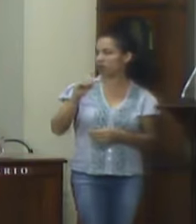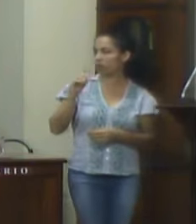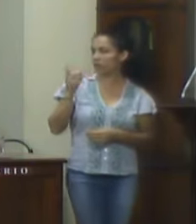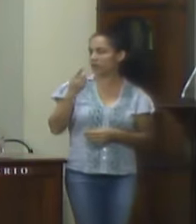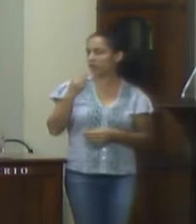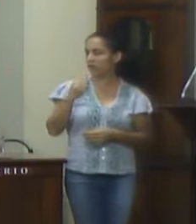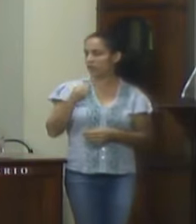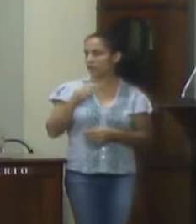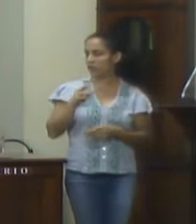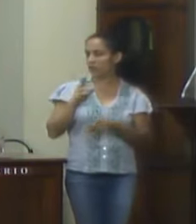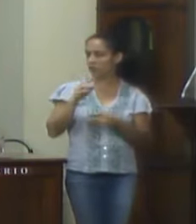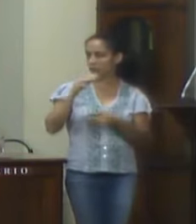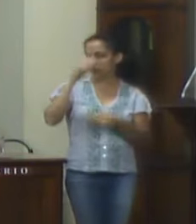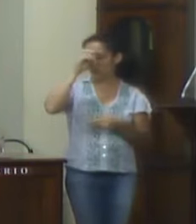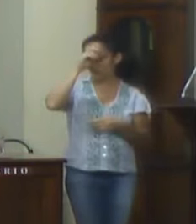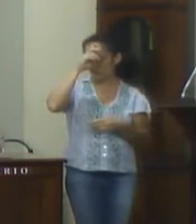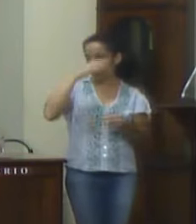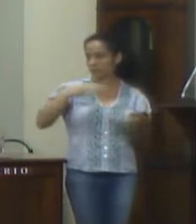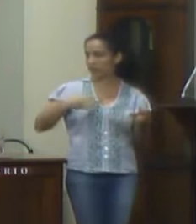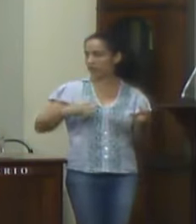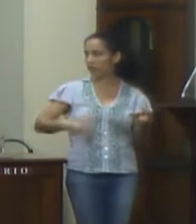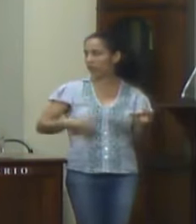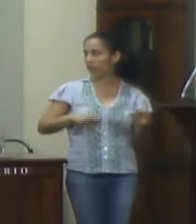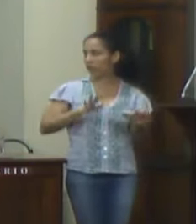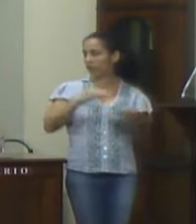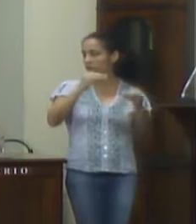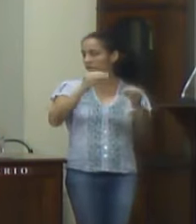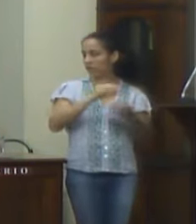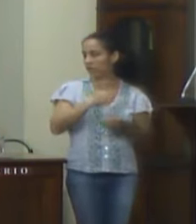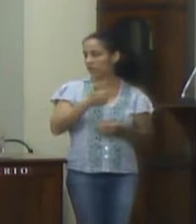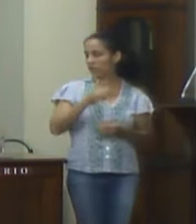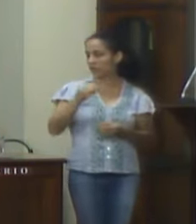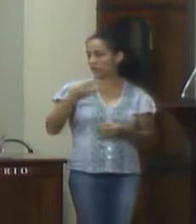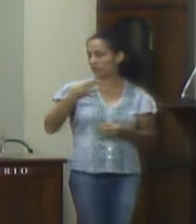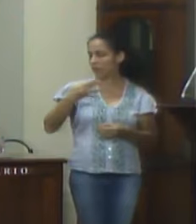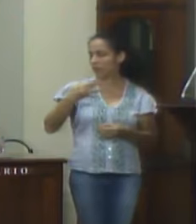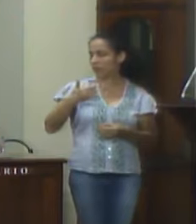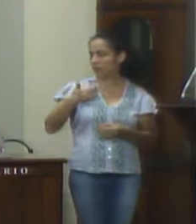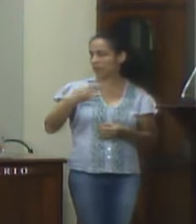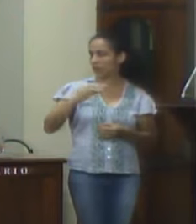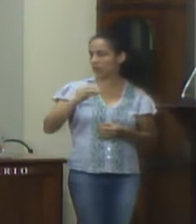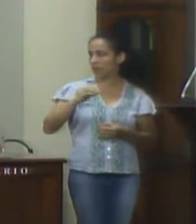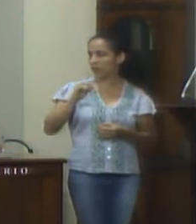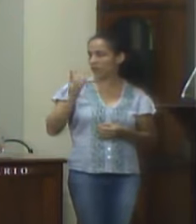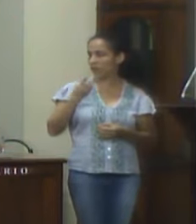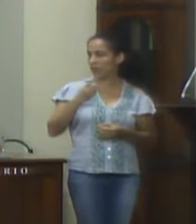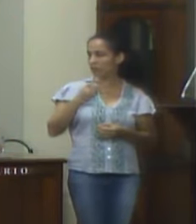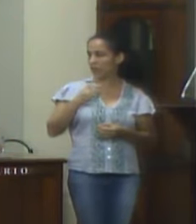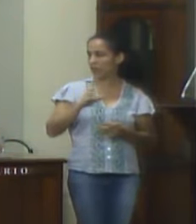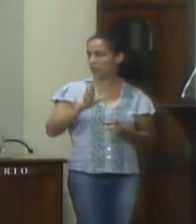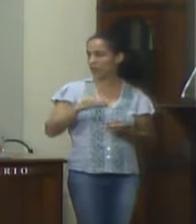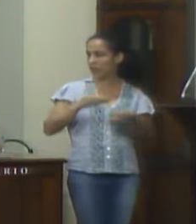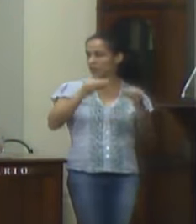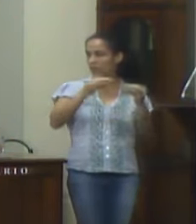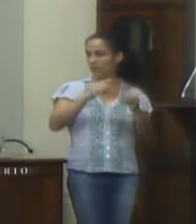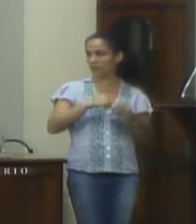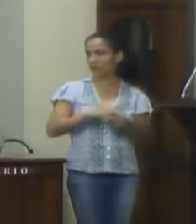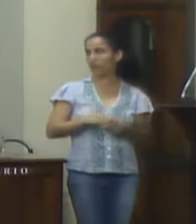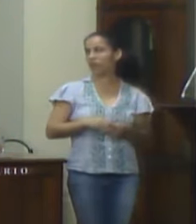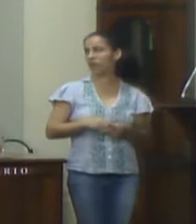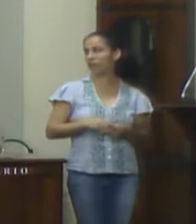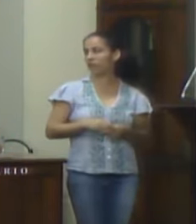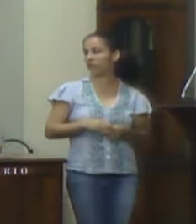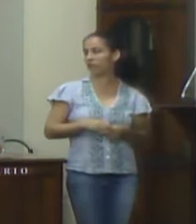foi para o hospital Gustavo Monteiro Júnior já foi dado 140 mil já foi entregue para